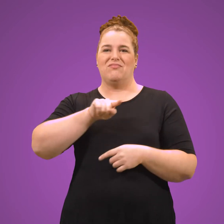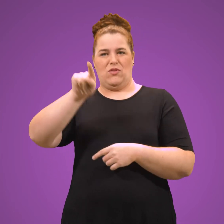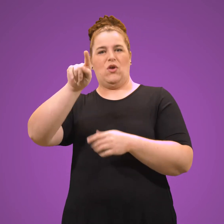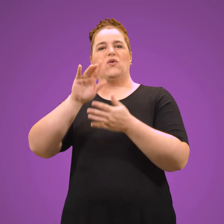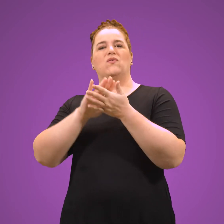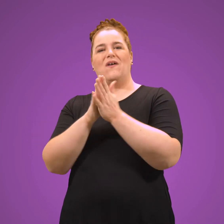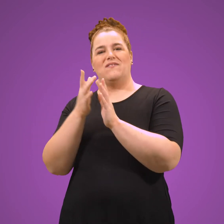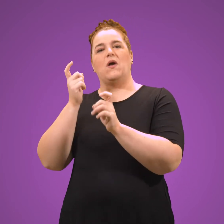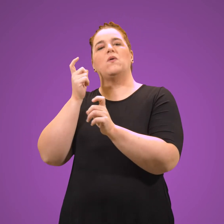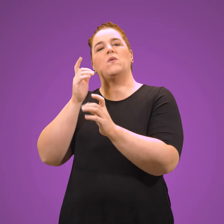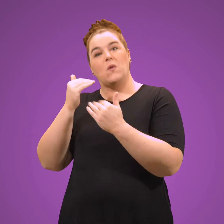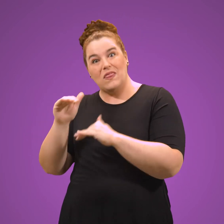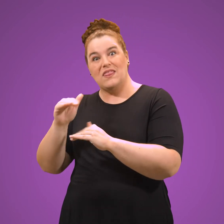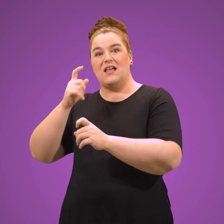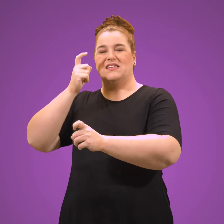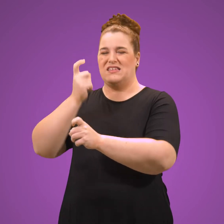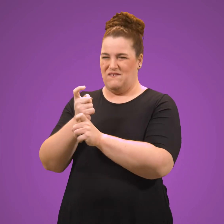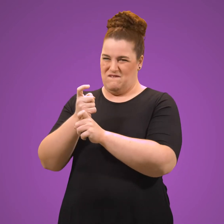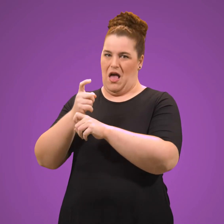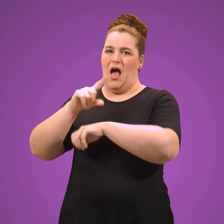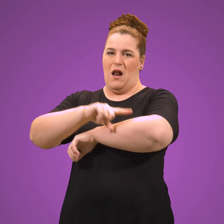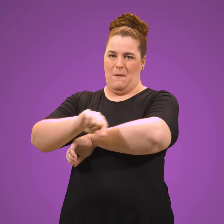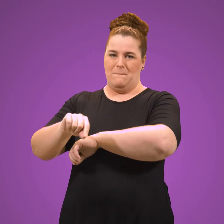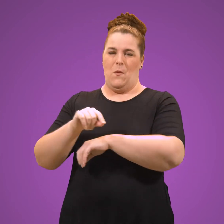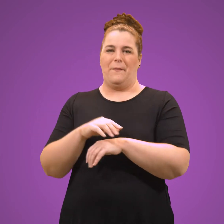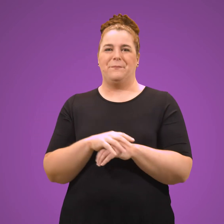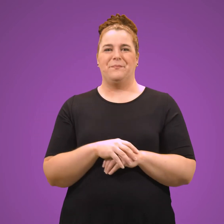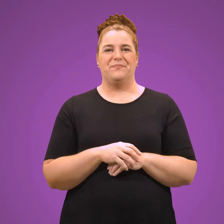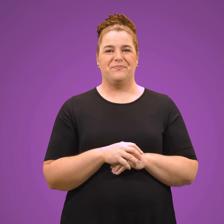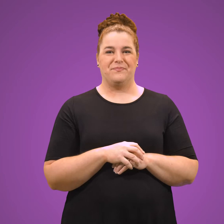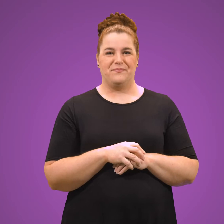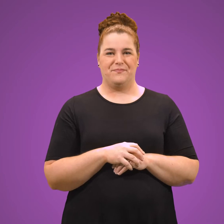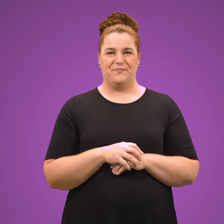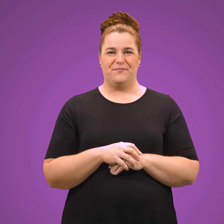On fait alors référence à une contrainte sévère à l'emploi